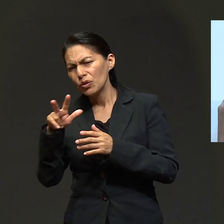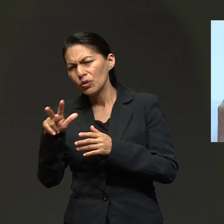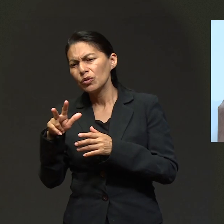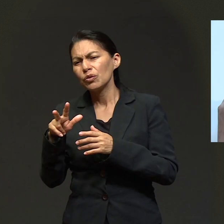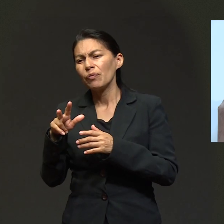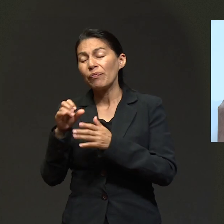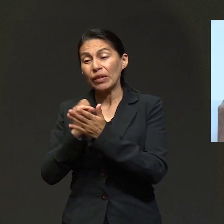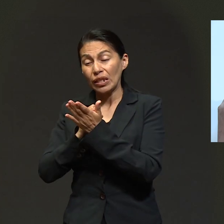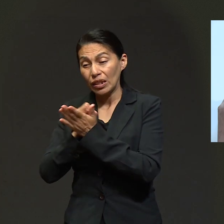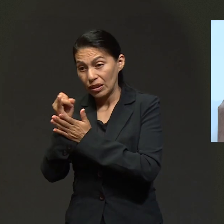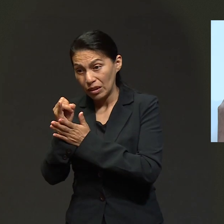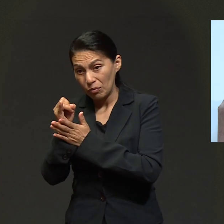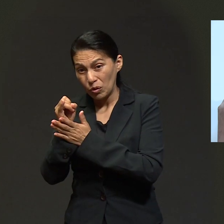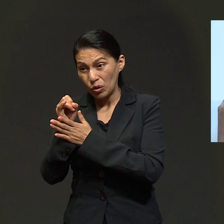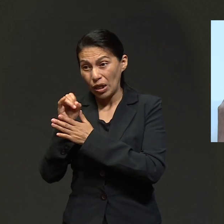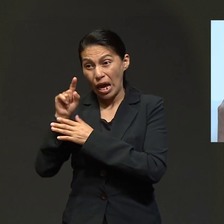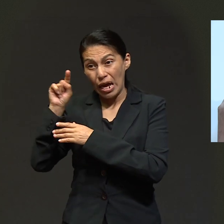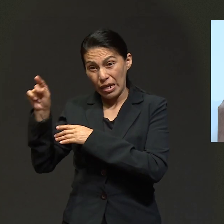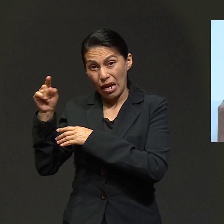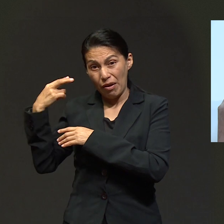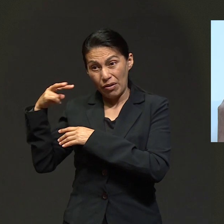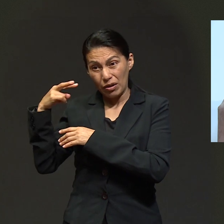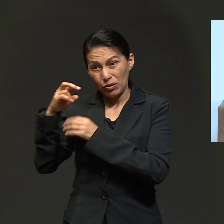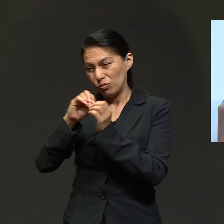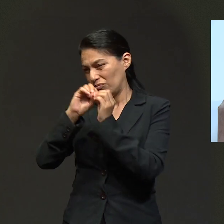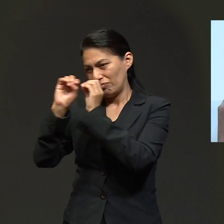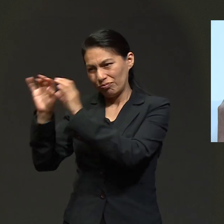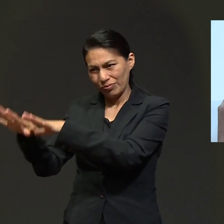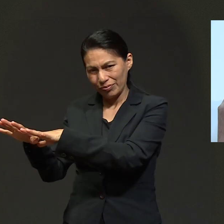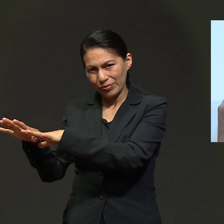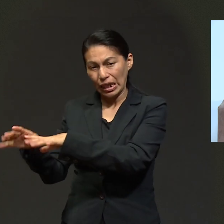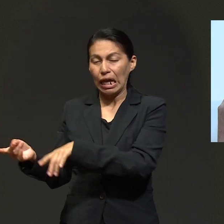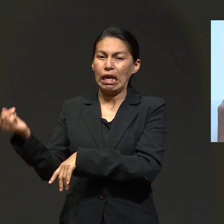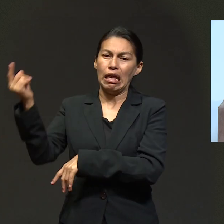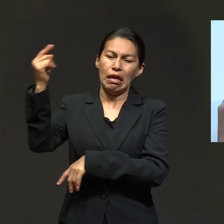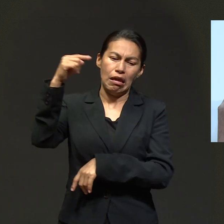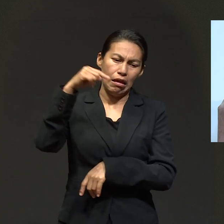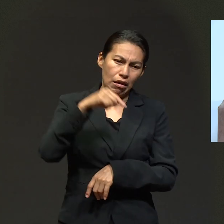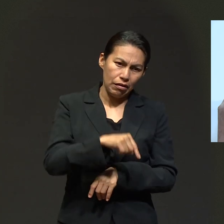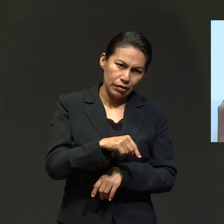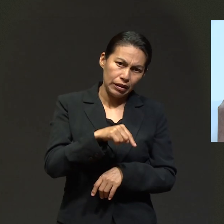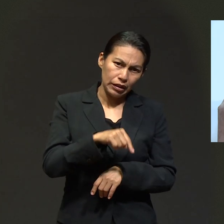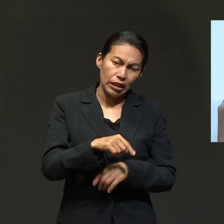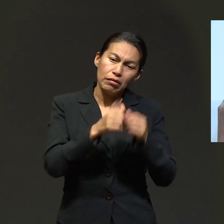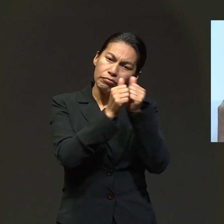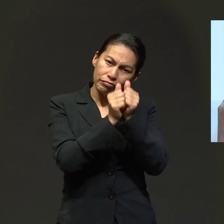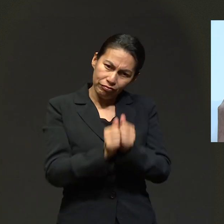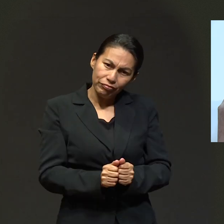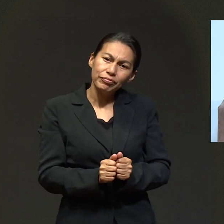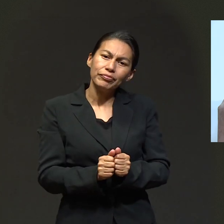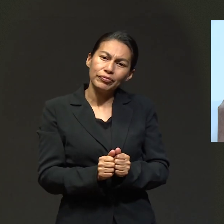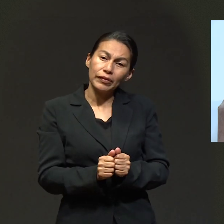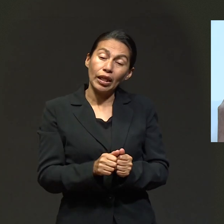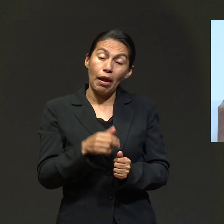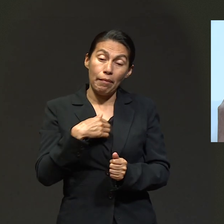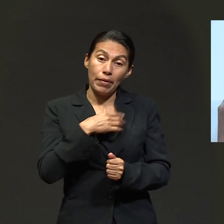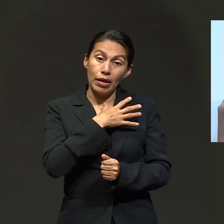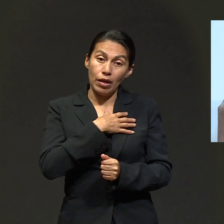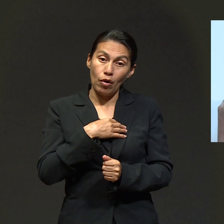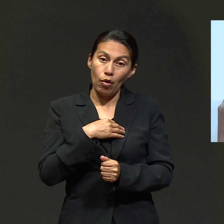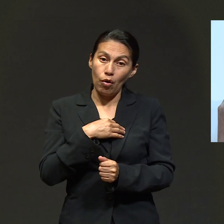Y ya posteriormente, en el 2018, tomamos la firme decisión de dejarlo todo allá para venirnos